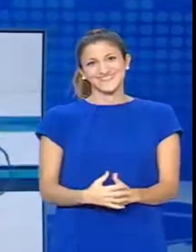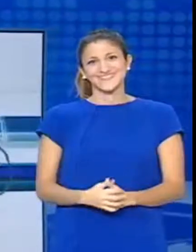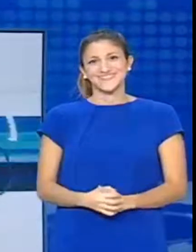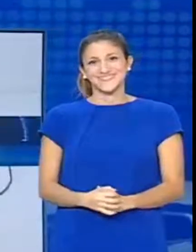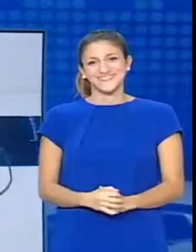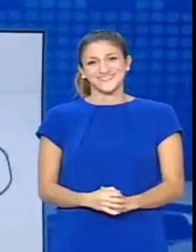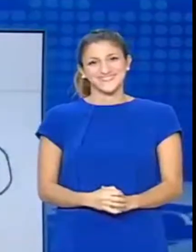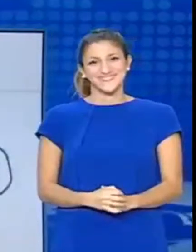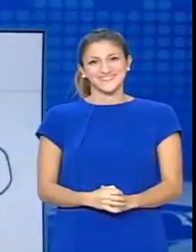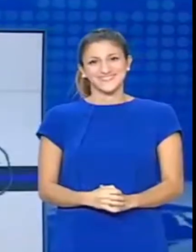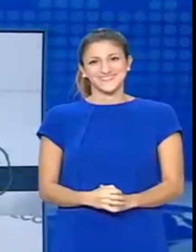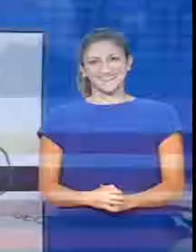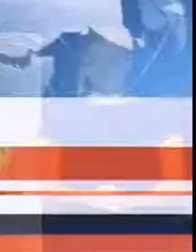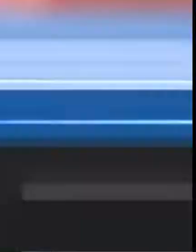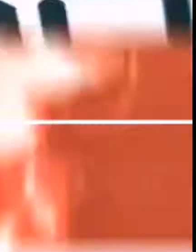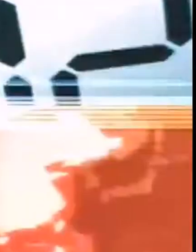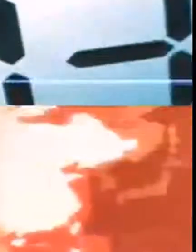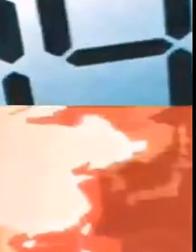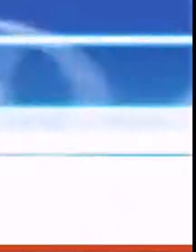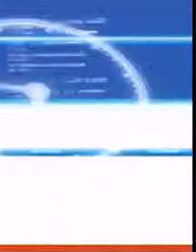Καλώς απόγευμα.